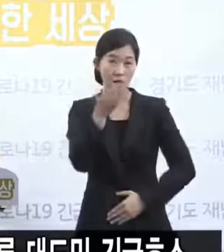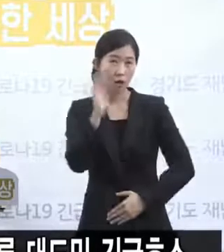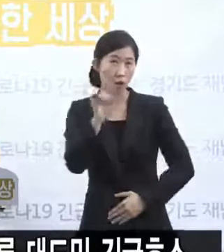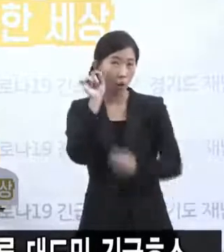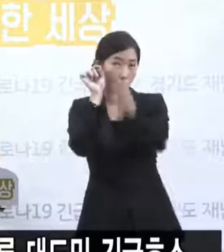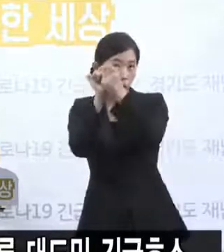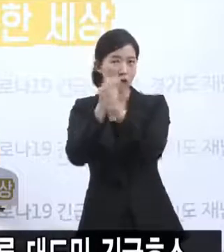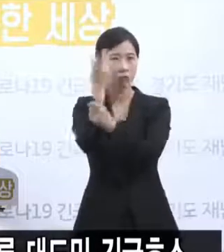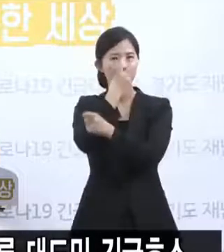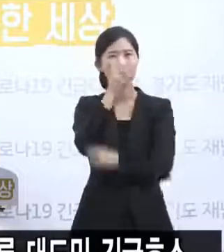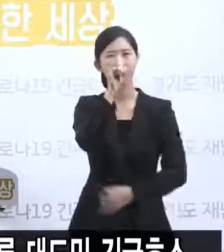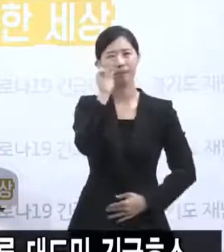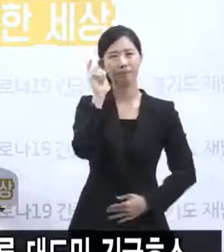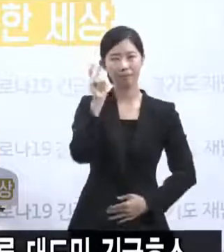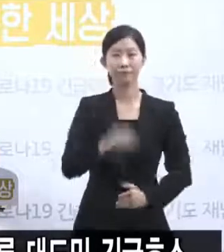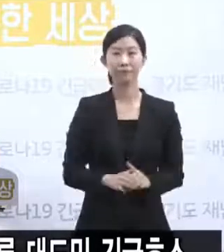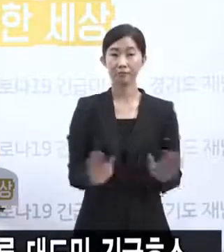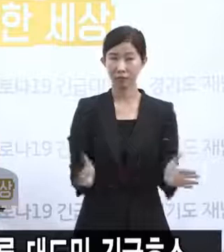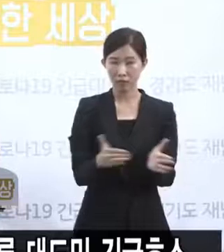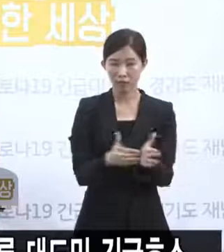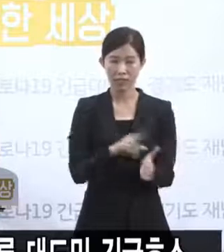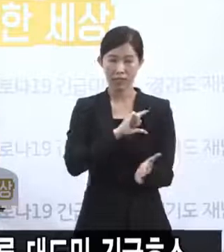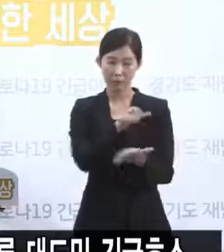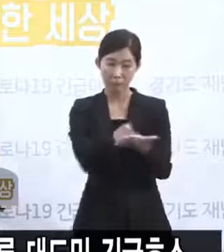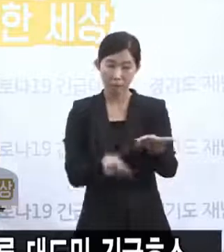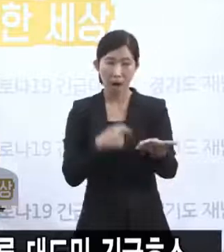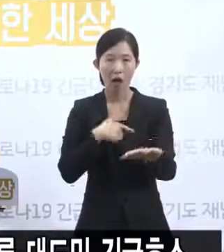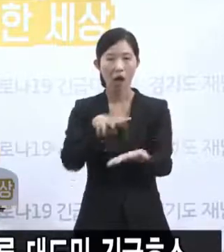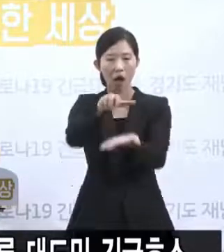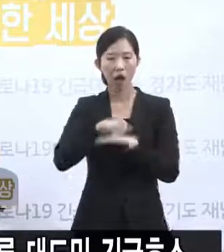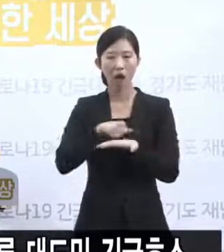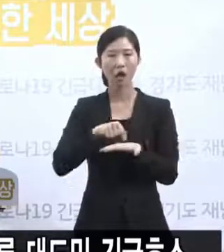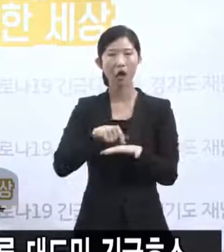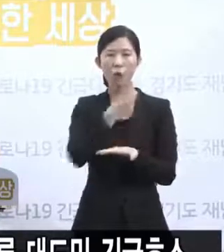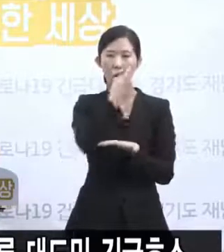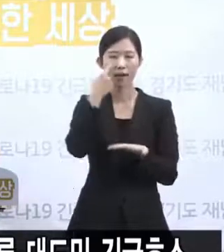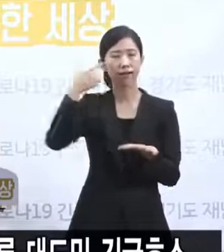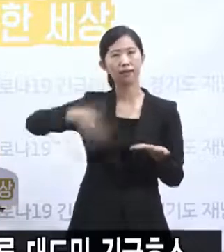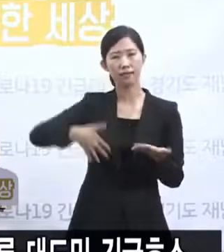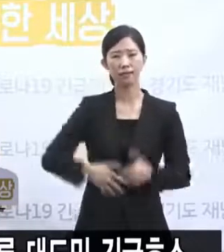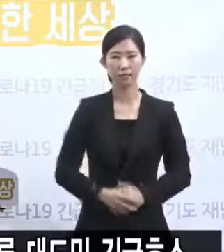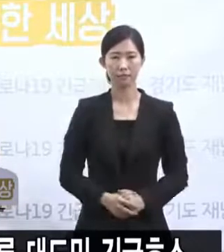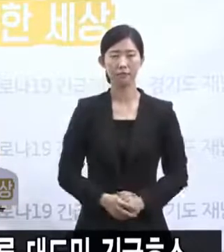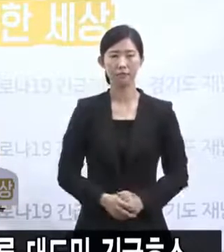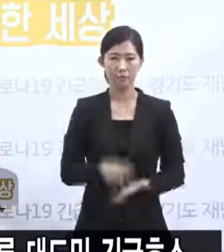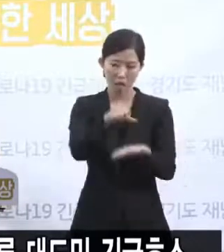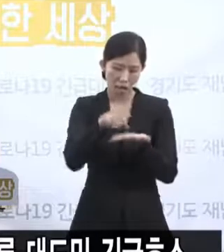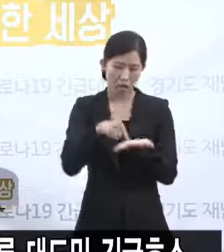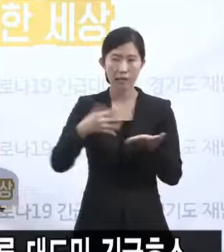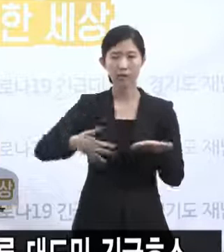이루어질 것으로 보고 있고 지금까지는 그 명단들은 아직 입수하지 못한 상태라는 말씀을 드립니다. 계속